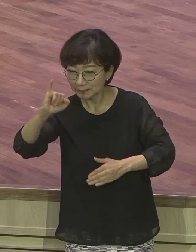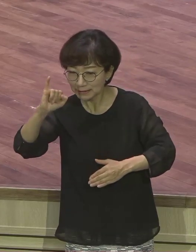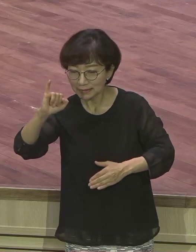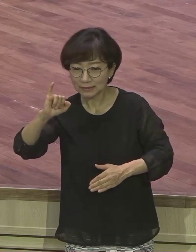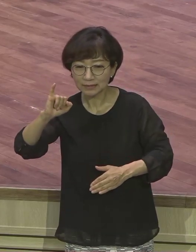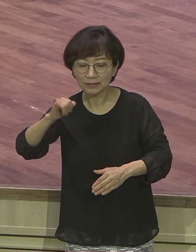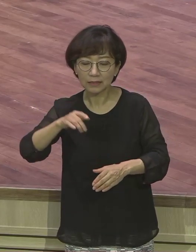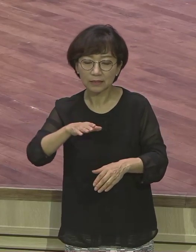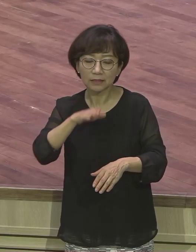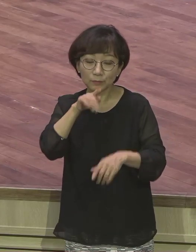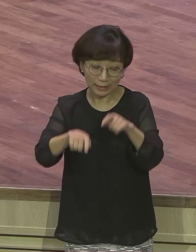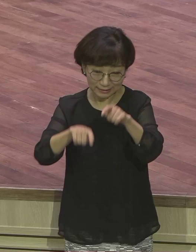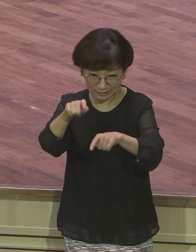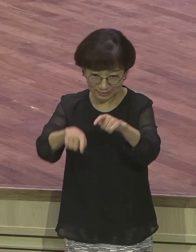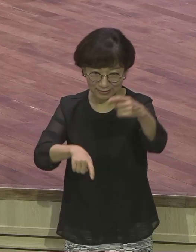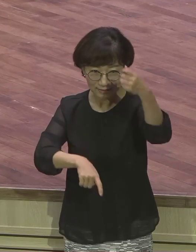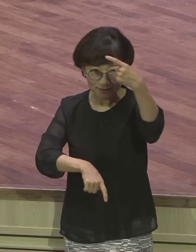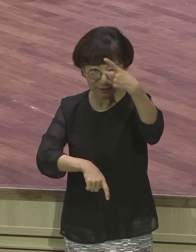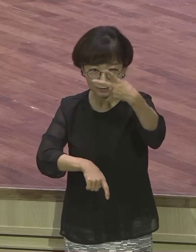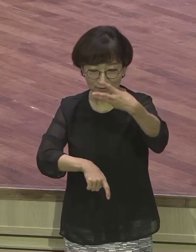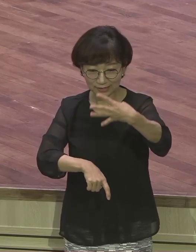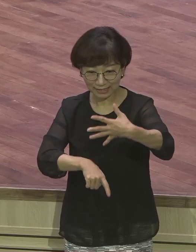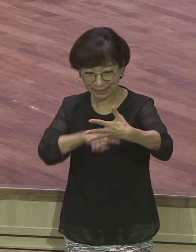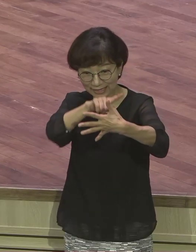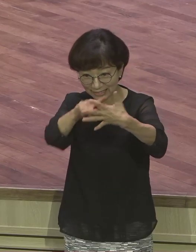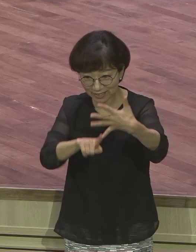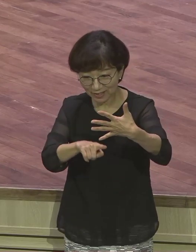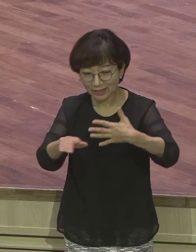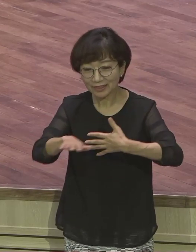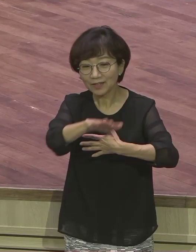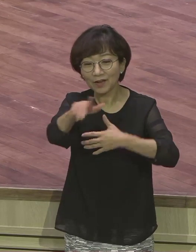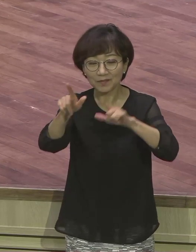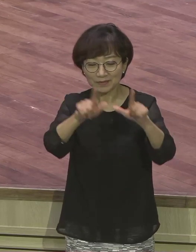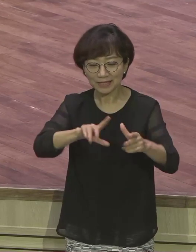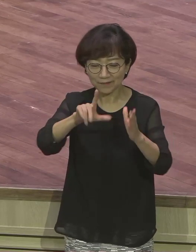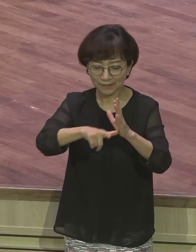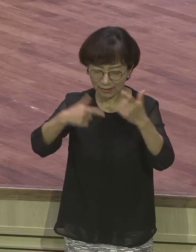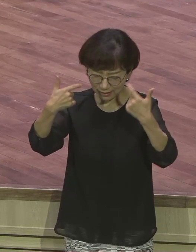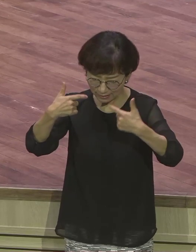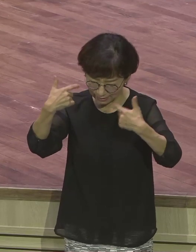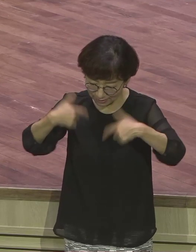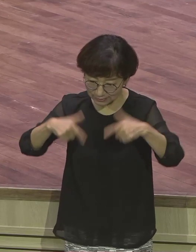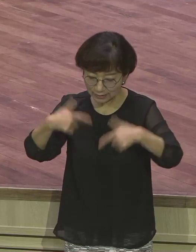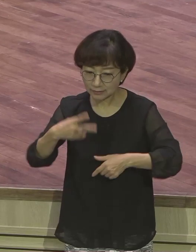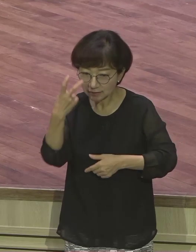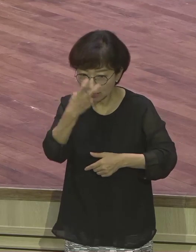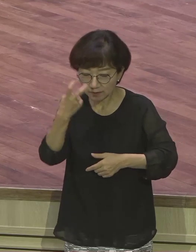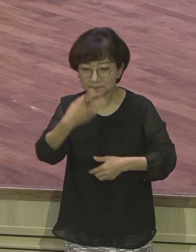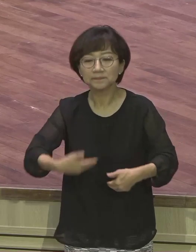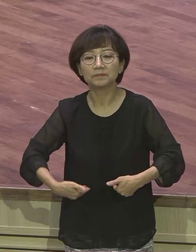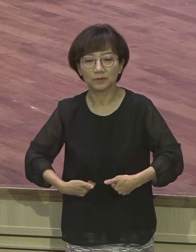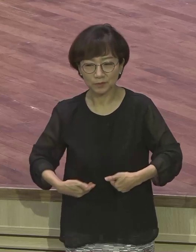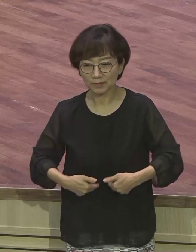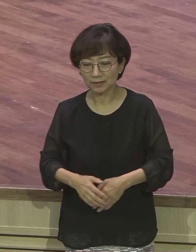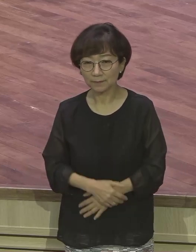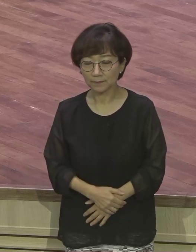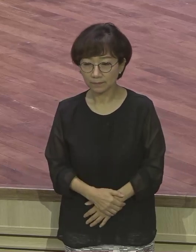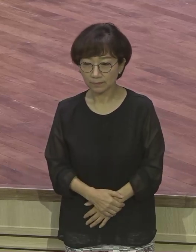이 다섯 가지가 여러분의 삶 속에 하나하나 체크가 돼야 돼요. 한번 점검 돼야 돼요. 첫째가 말씀이야.